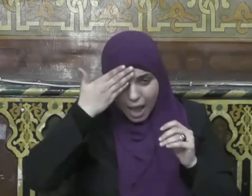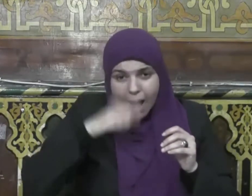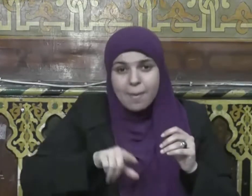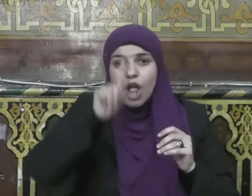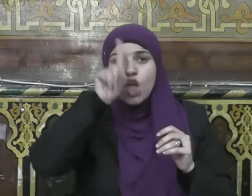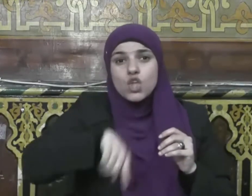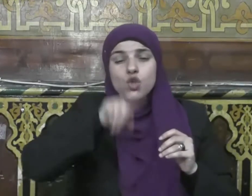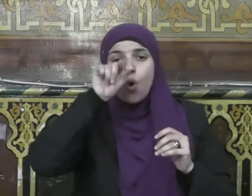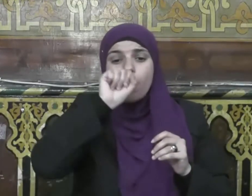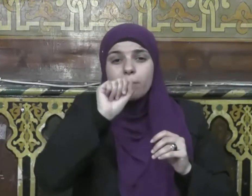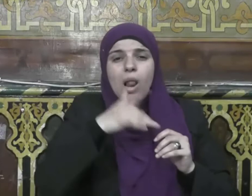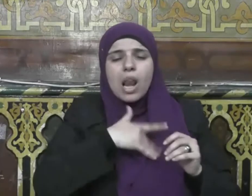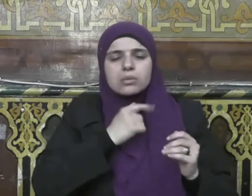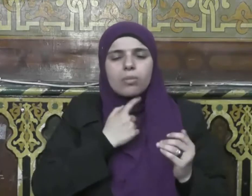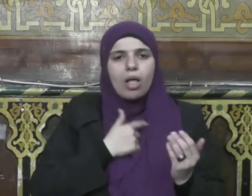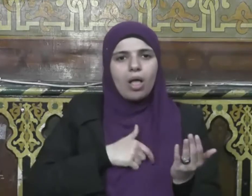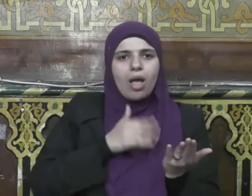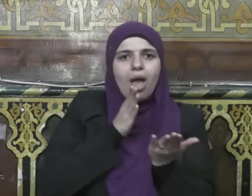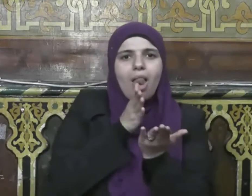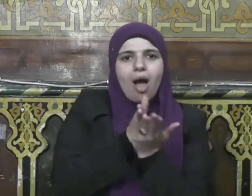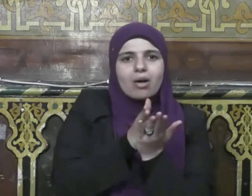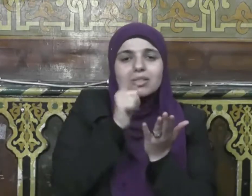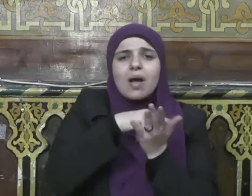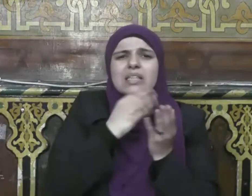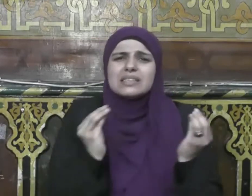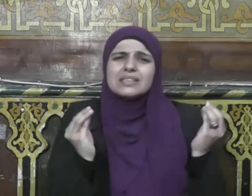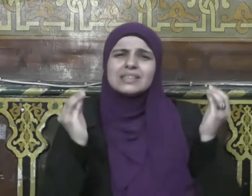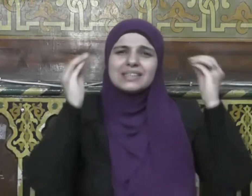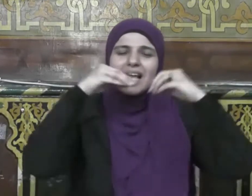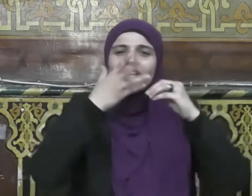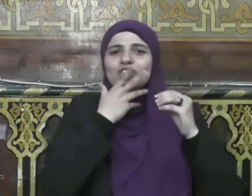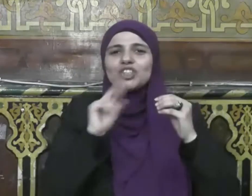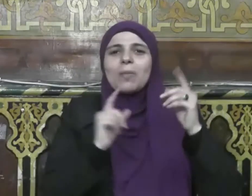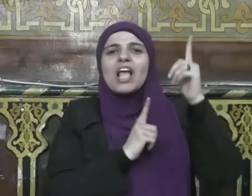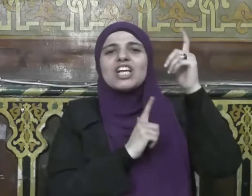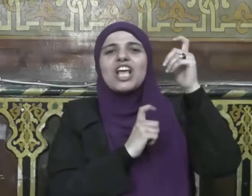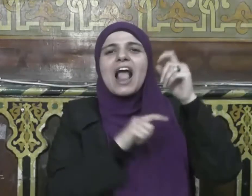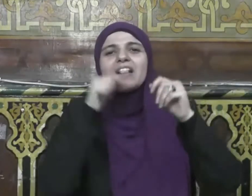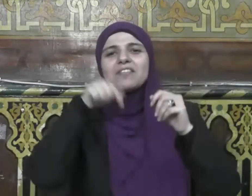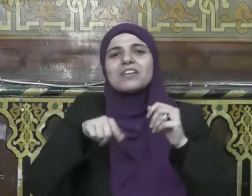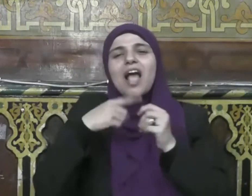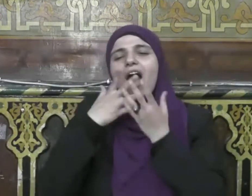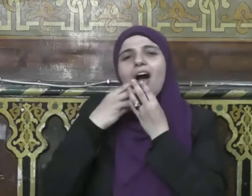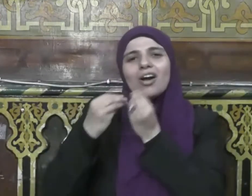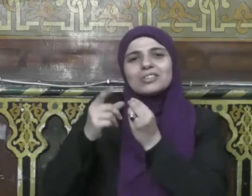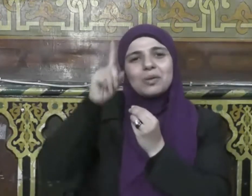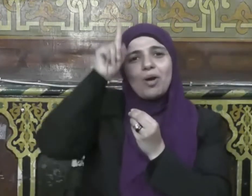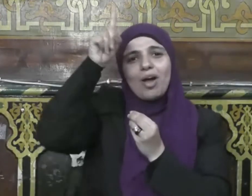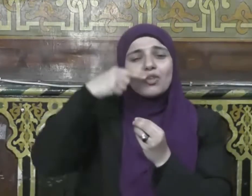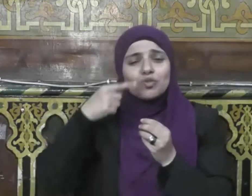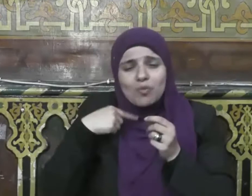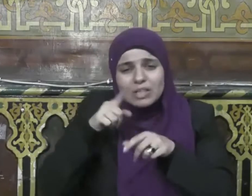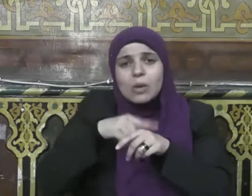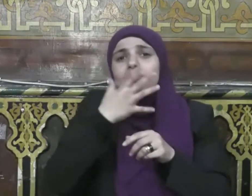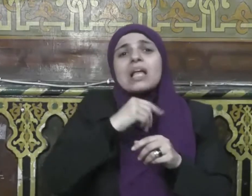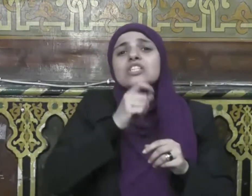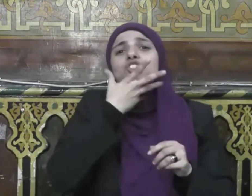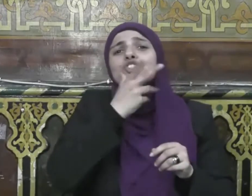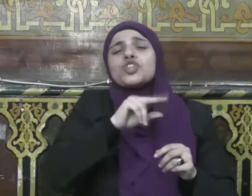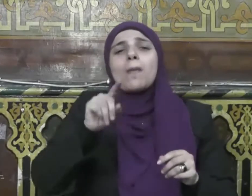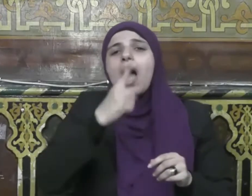في سبيل الله مدة ألف شهر في سبيل الله ولقد أخبر